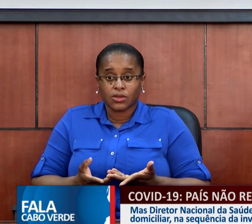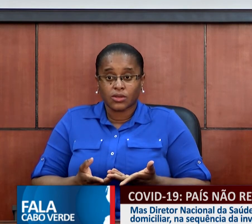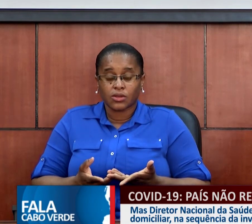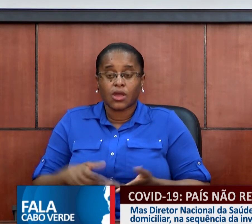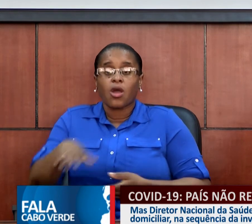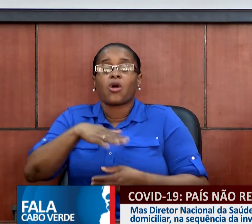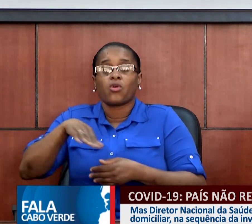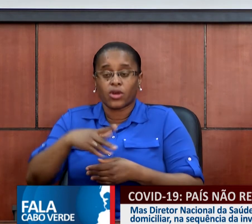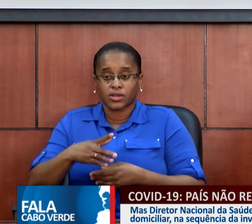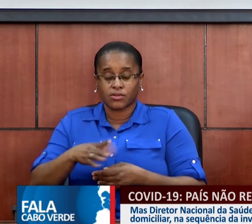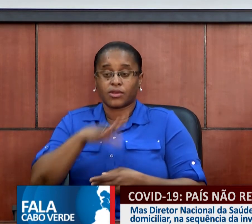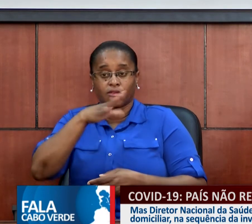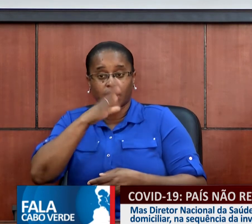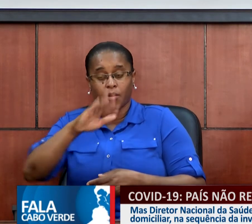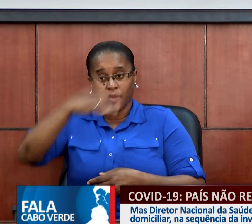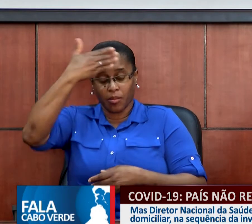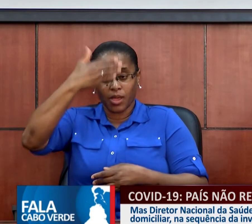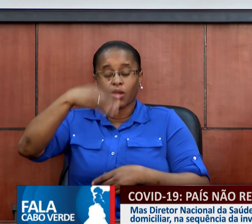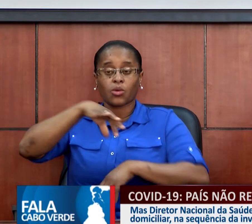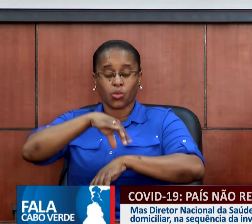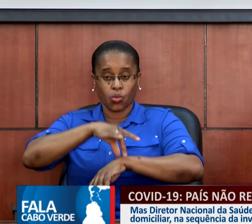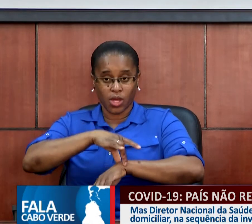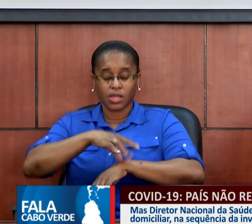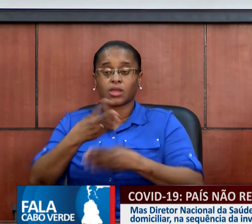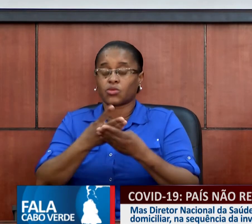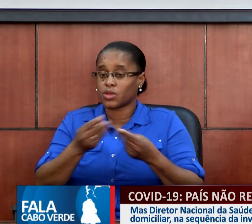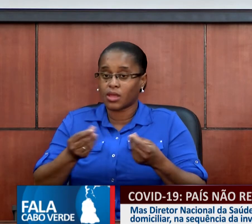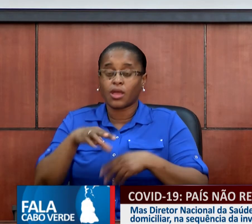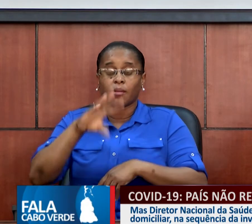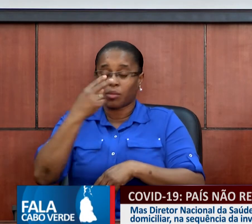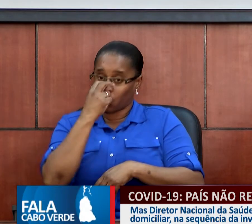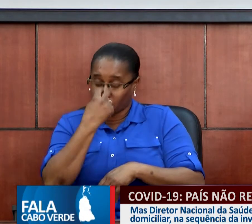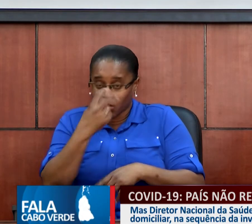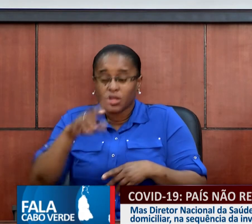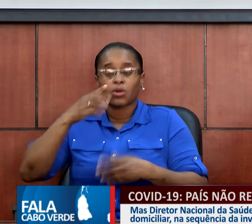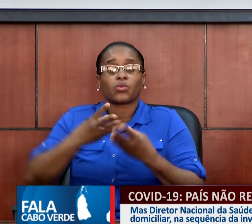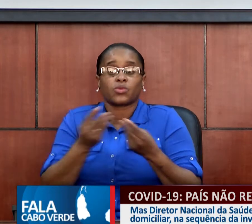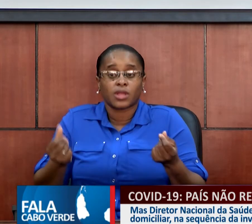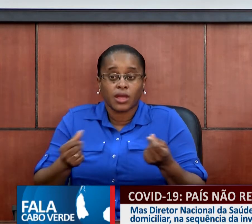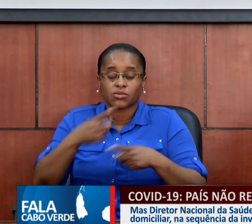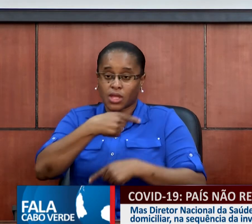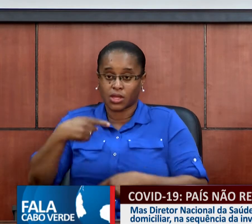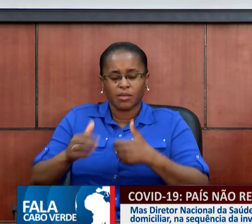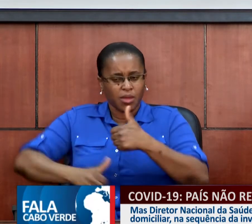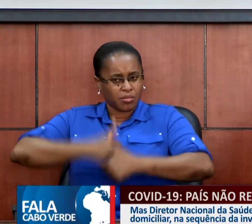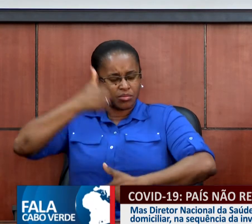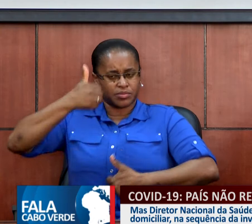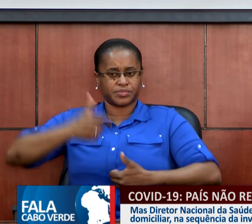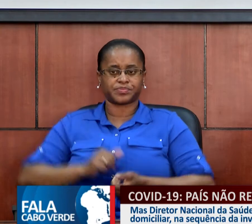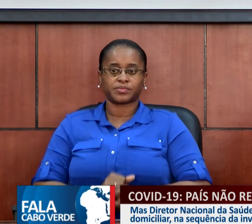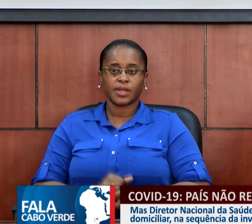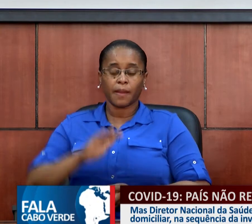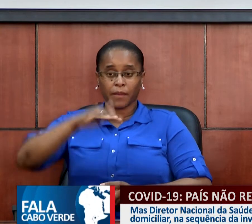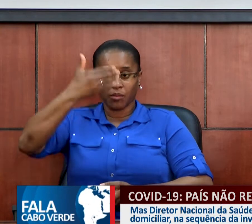dito que o primeiro caso teve um resultado negativo. Isso não quer dizer que seja recuperado. Primeiro,